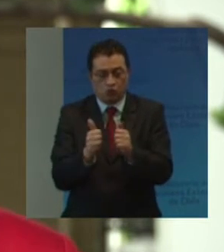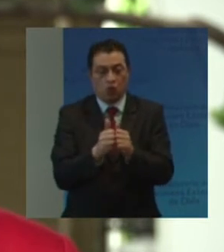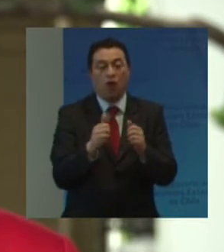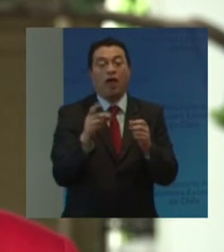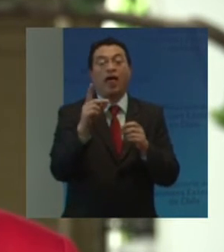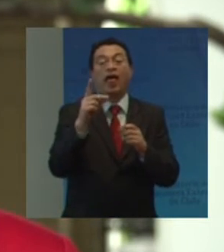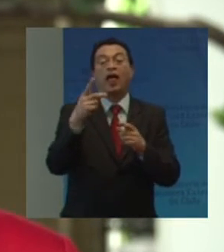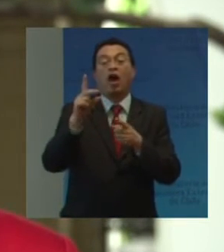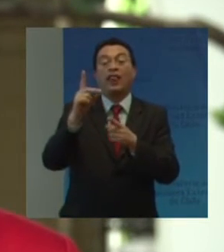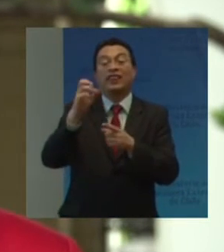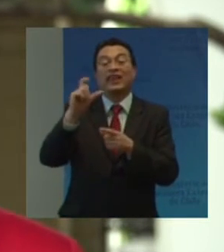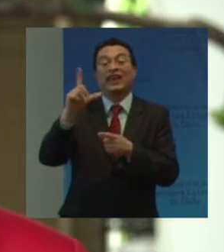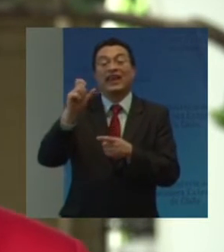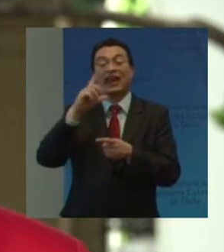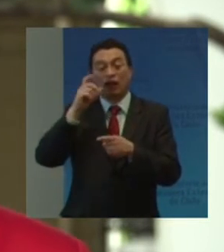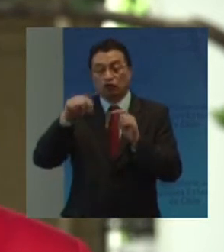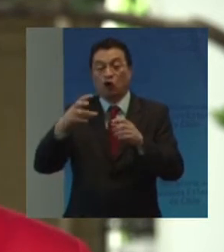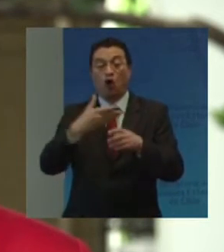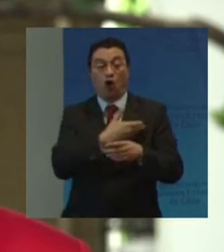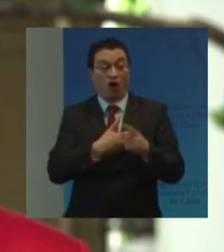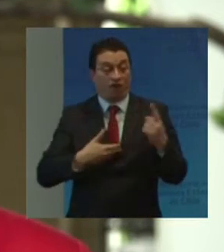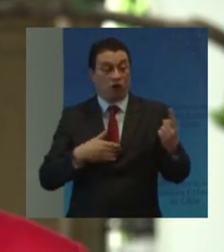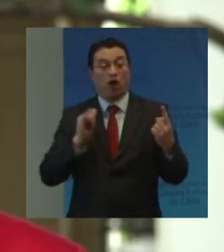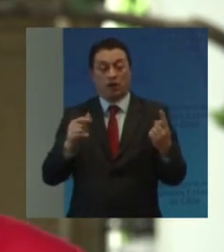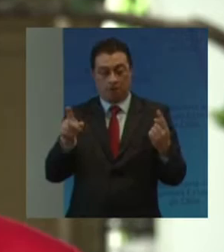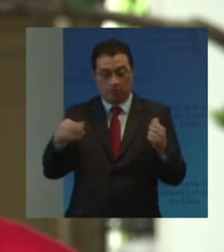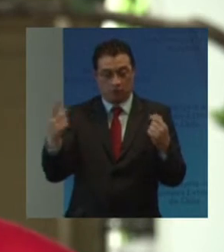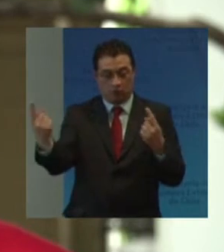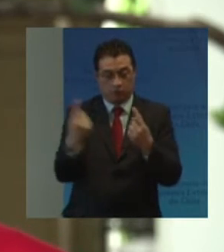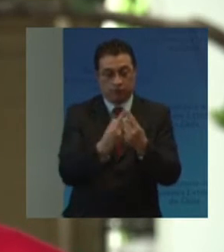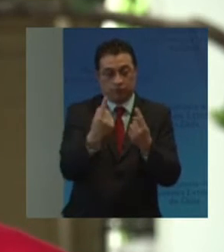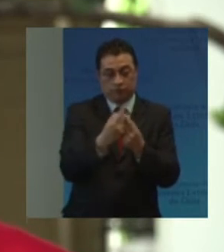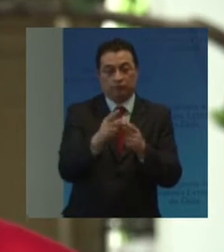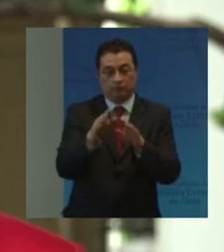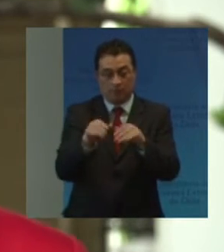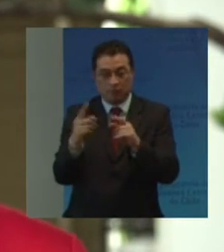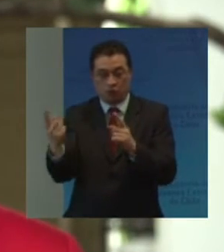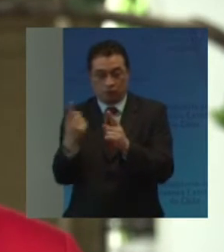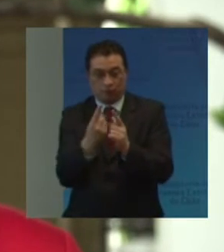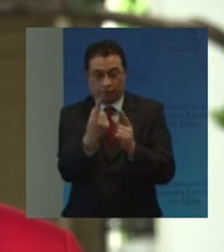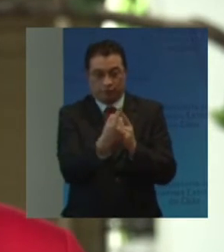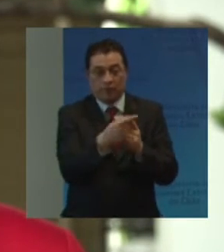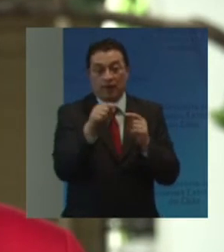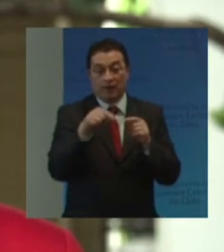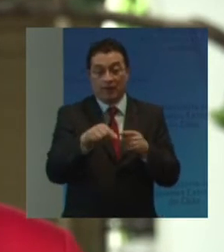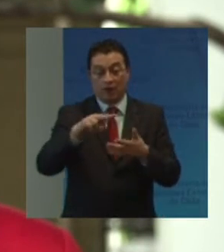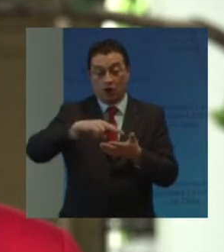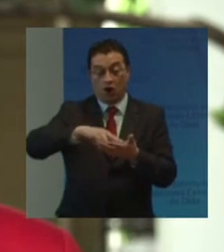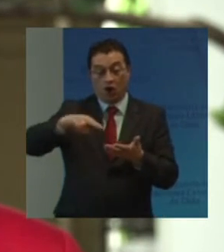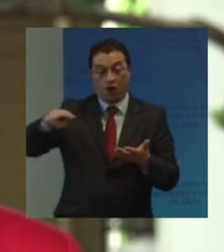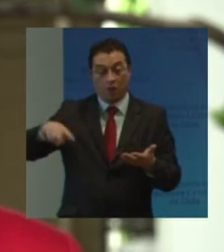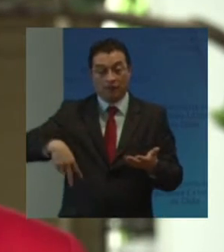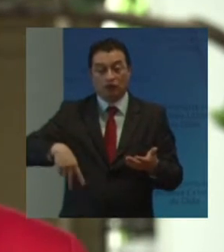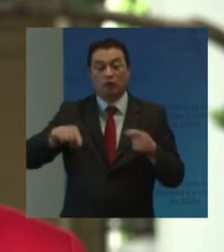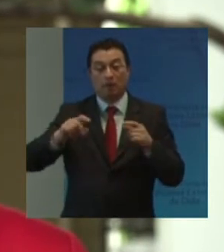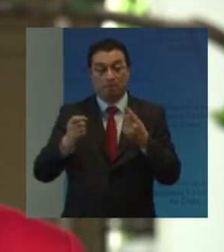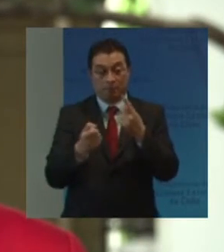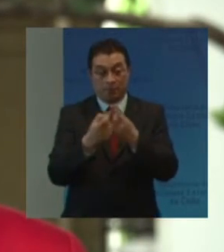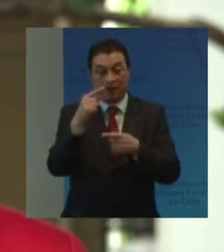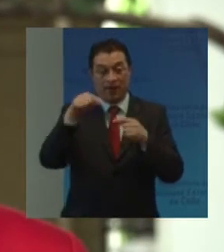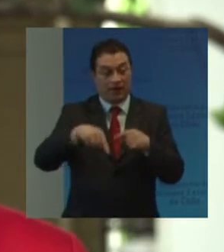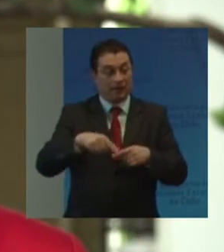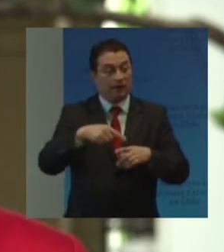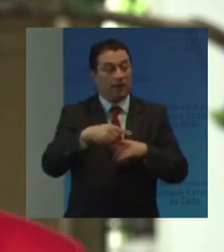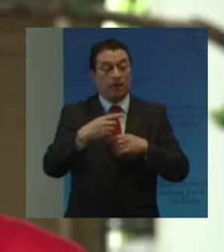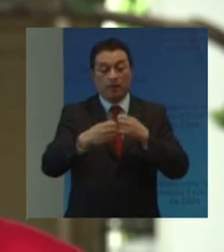delegaciones Gubernamentales O fueron ellos mismos Partes de dichas Delegaciones Esta convención Es la primera De este siglo En que se